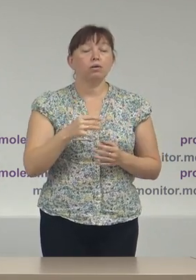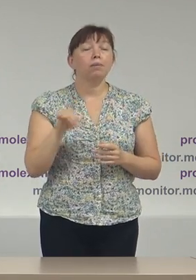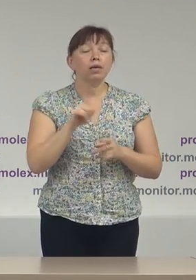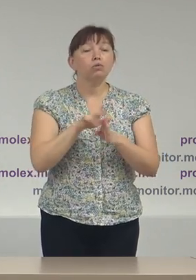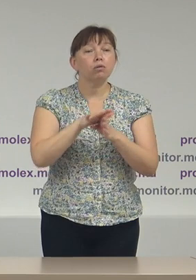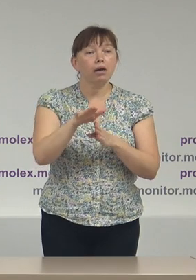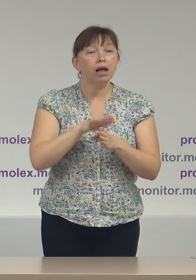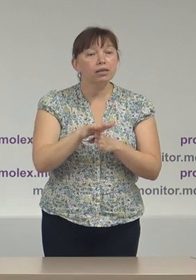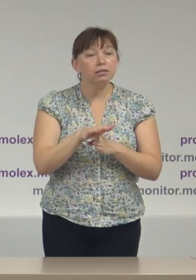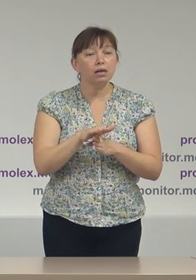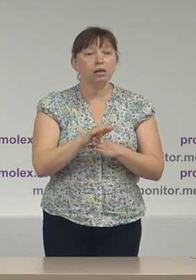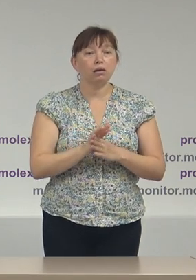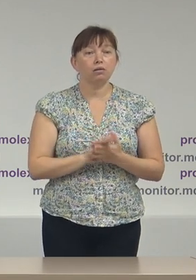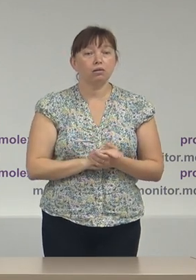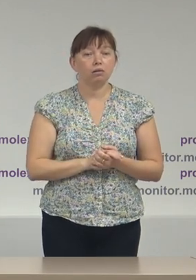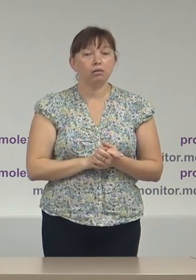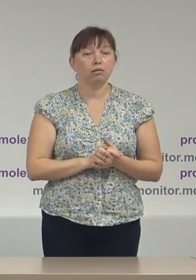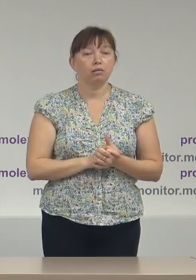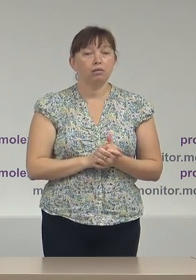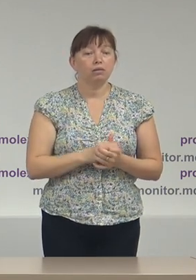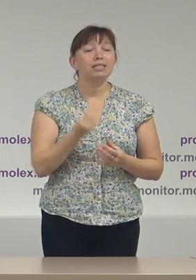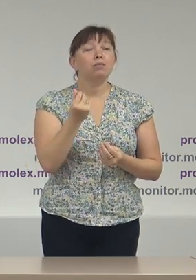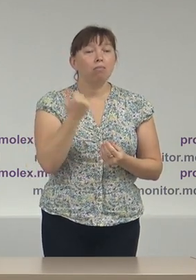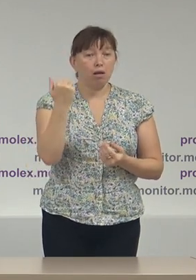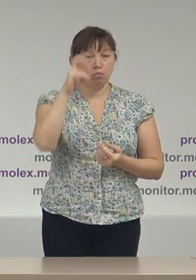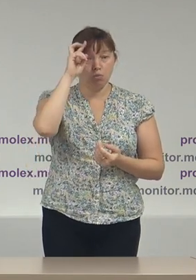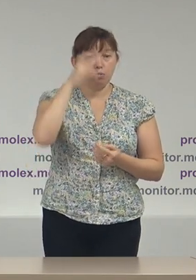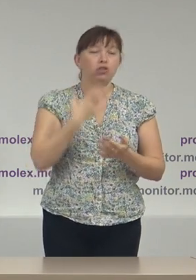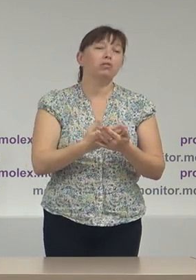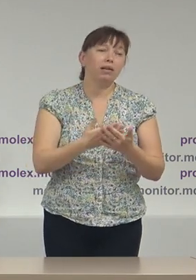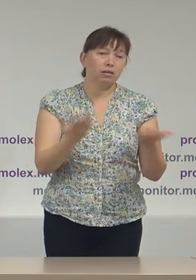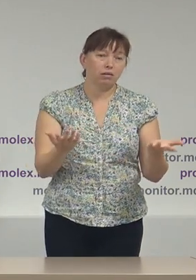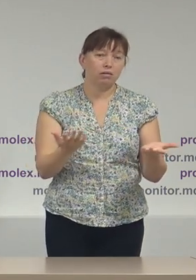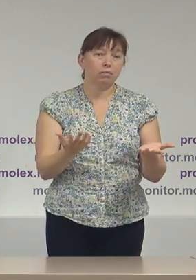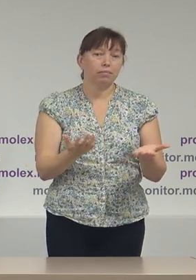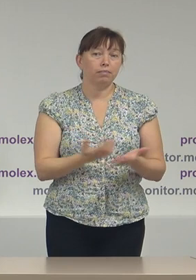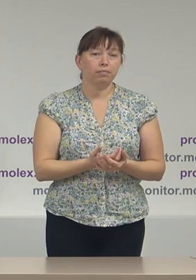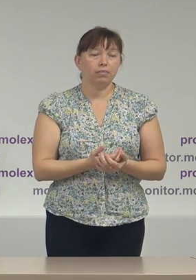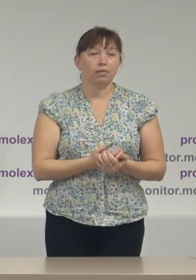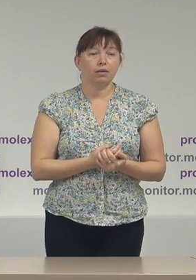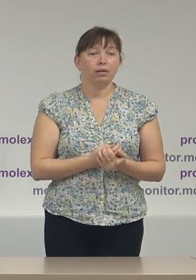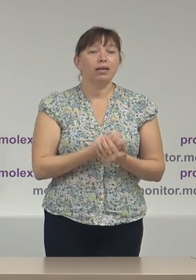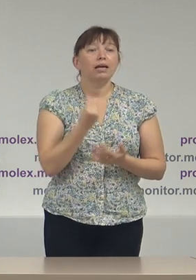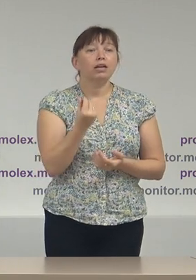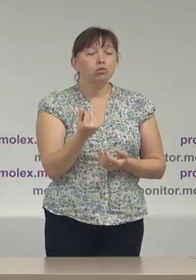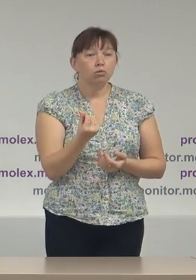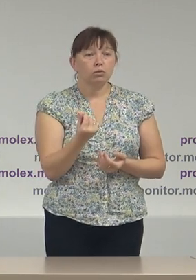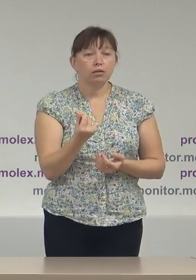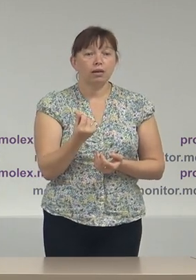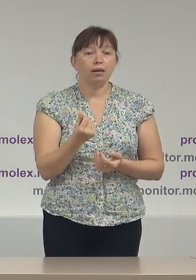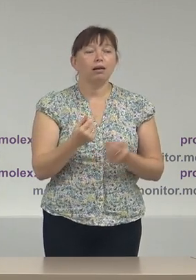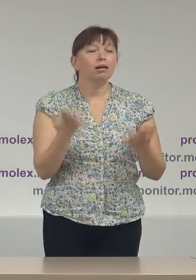realizări efectuate din bani publici, adică resursele pentru